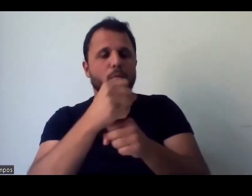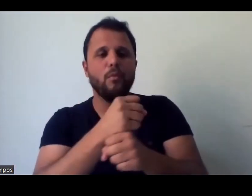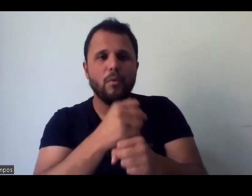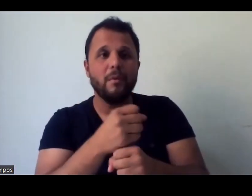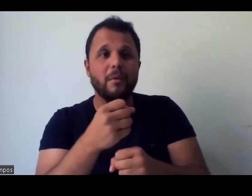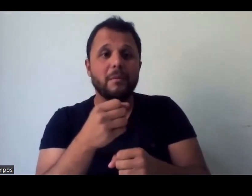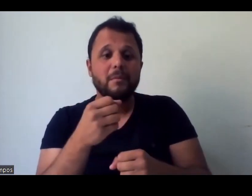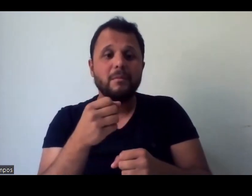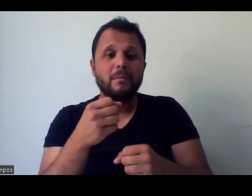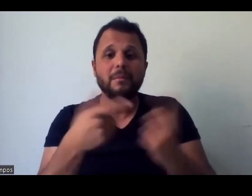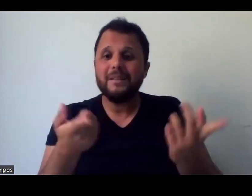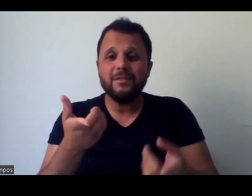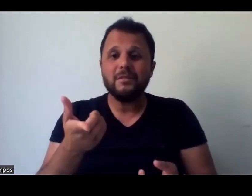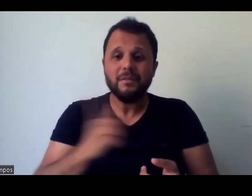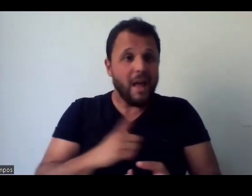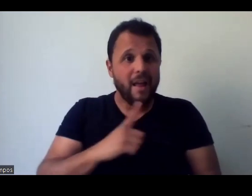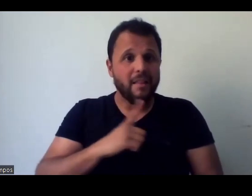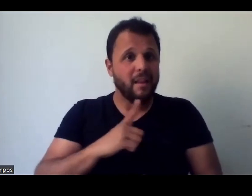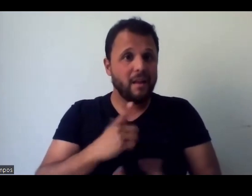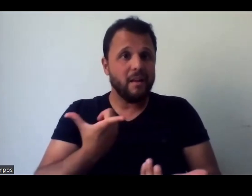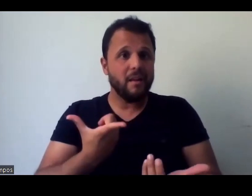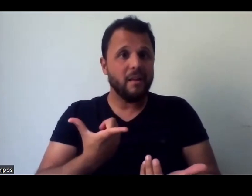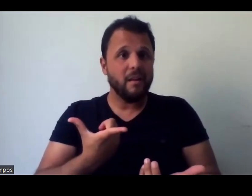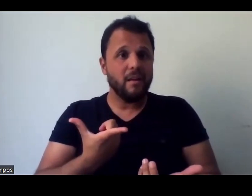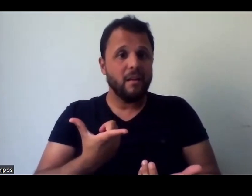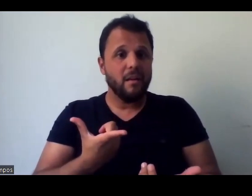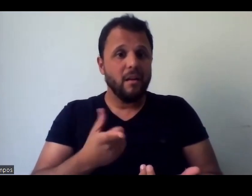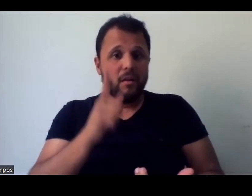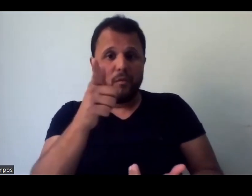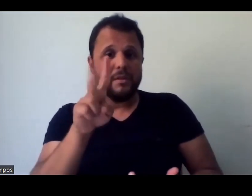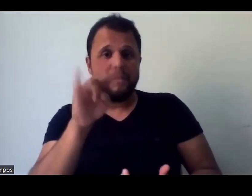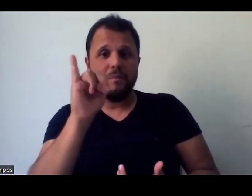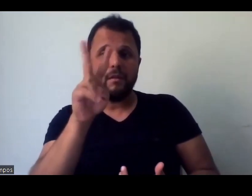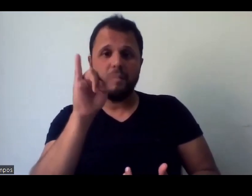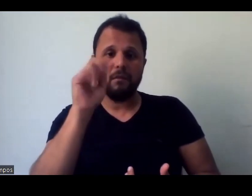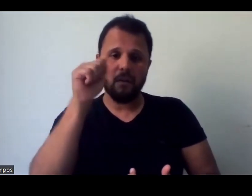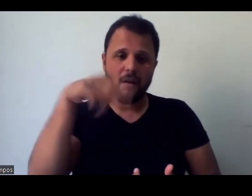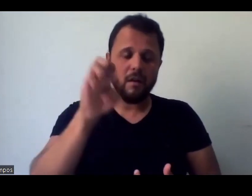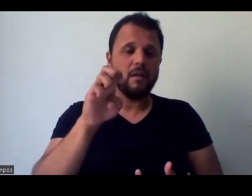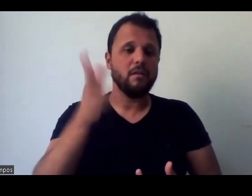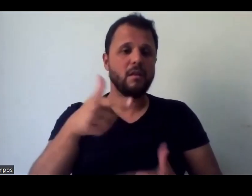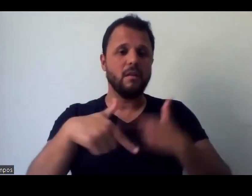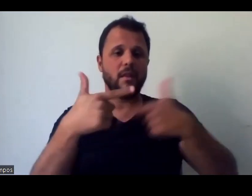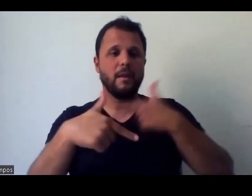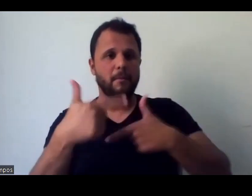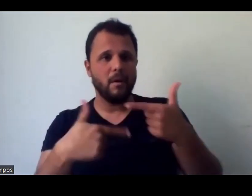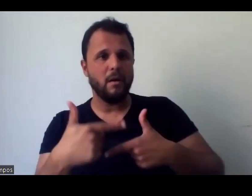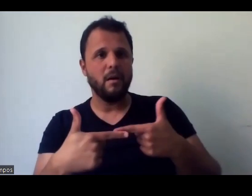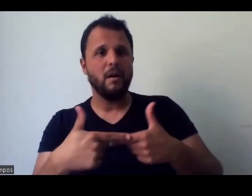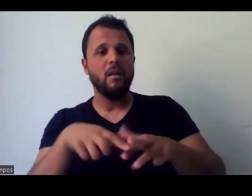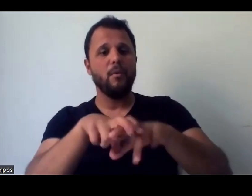então, não sei, Viviane, você já trabalha com isso, os museus se contratam, por isso que é importante ter alguém da